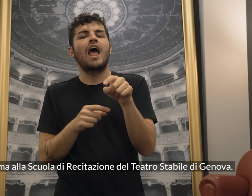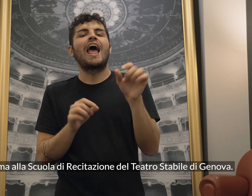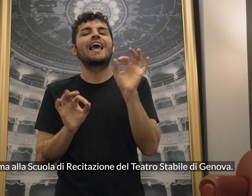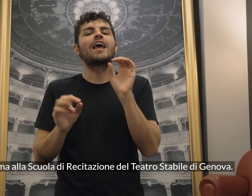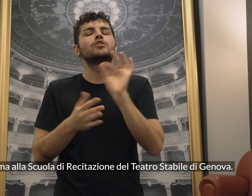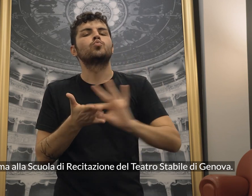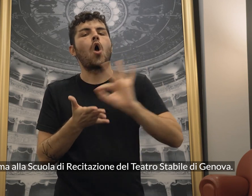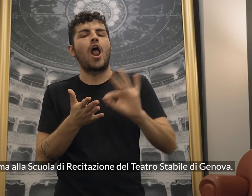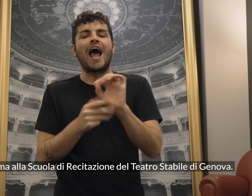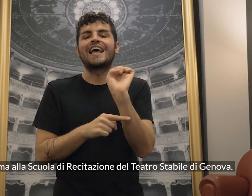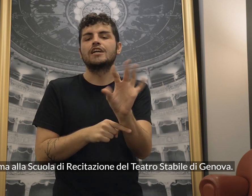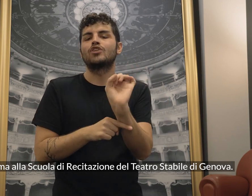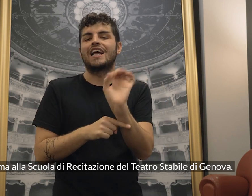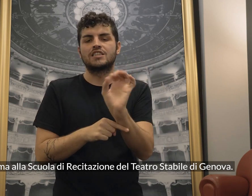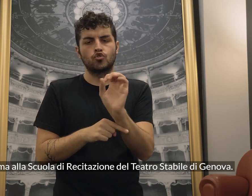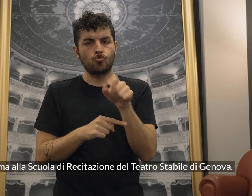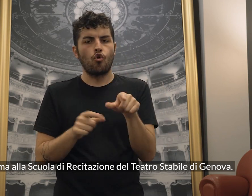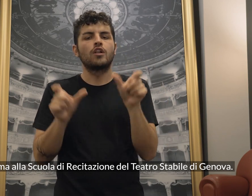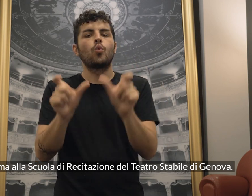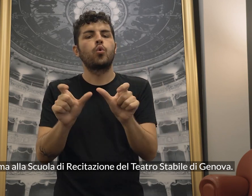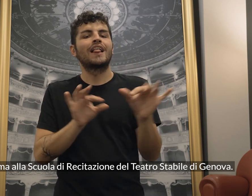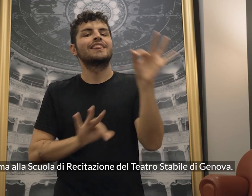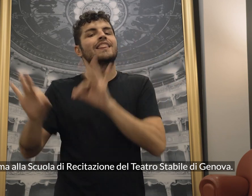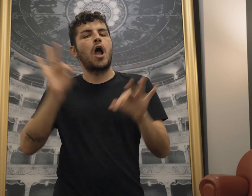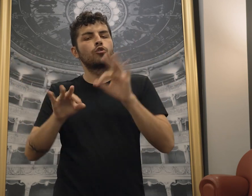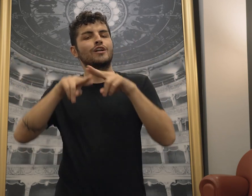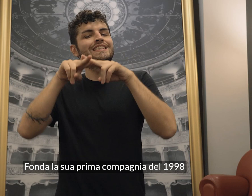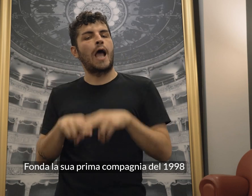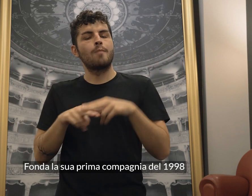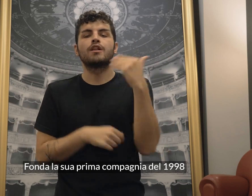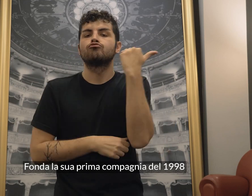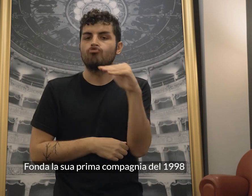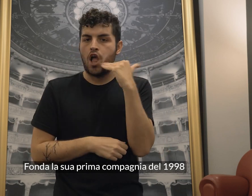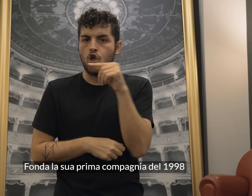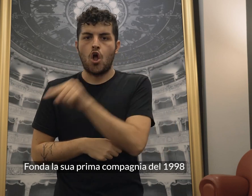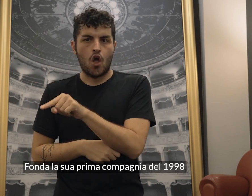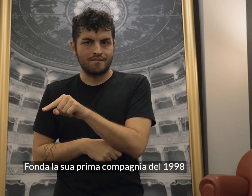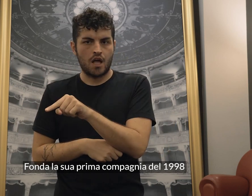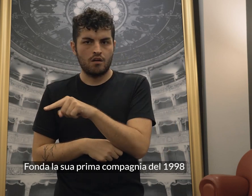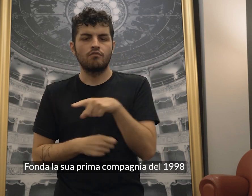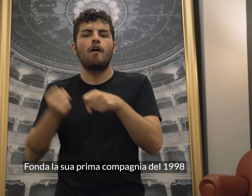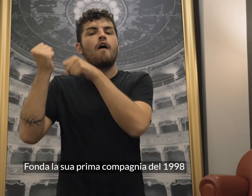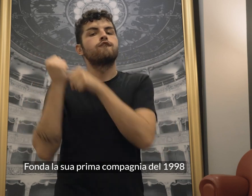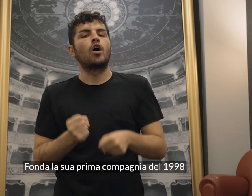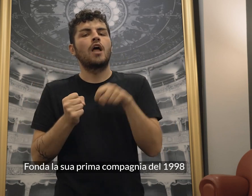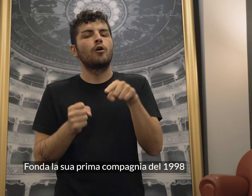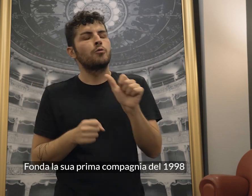recitazione del Teatro Stabile di Genova. Fonda la sua prima compagnia nel 1998